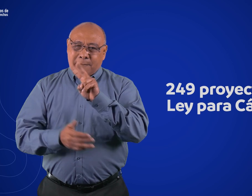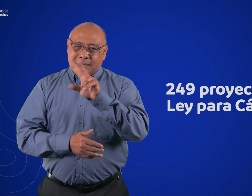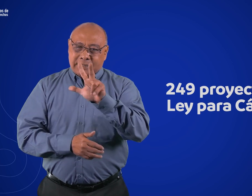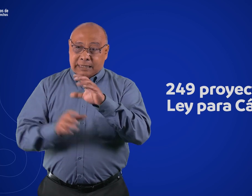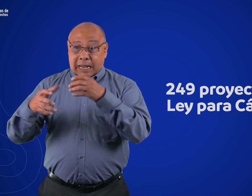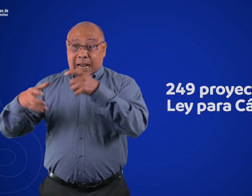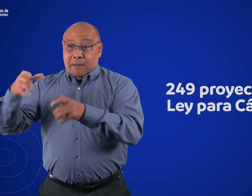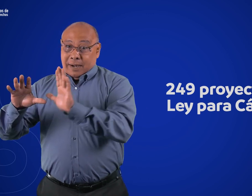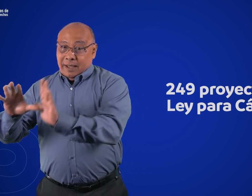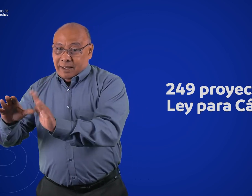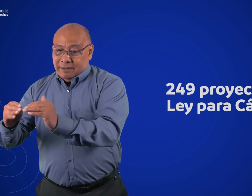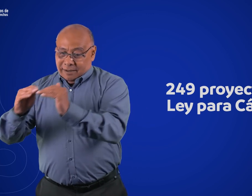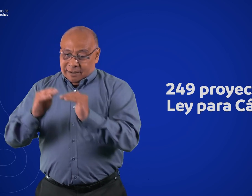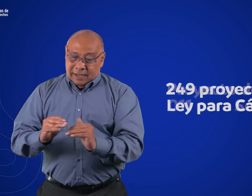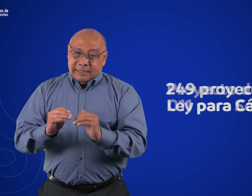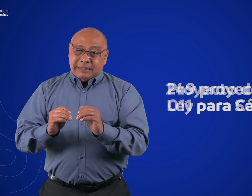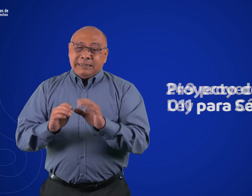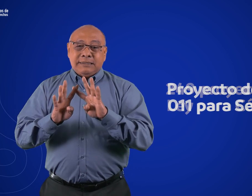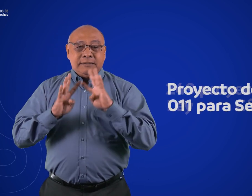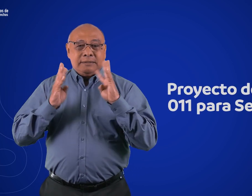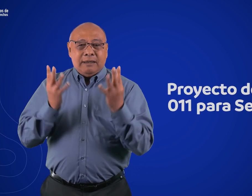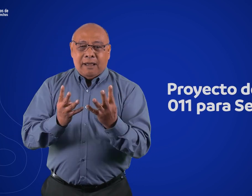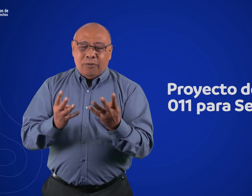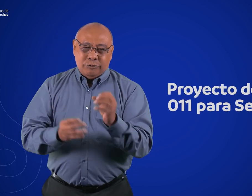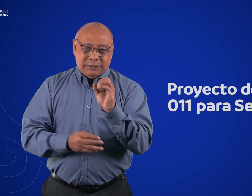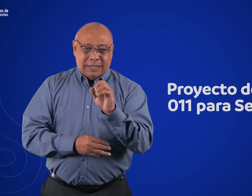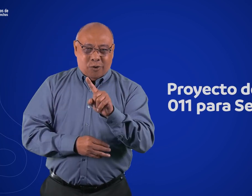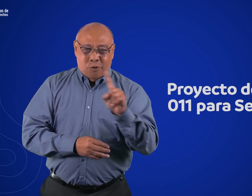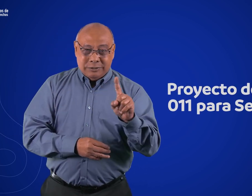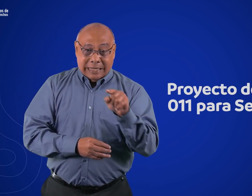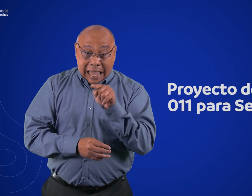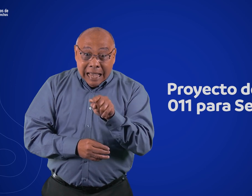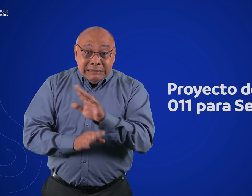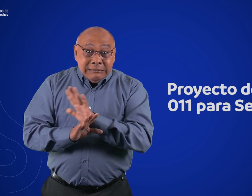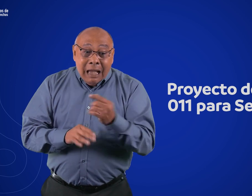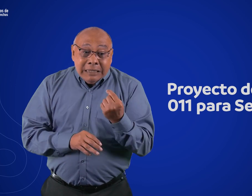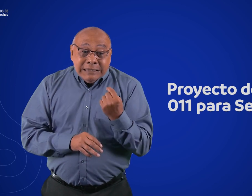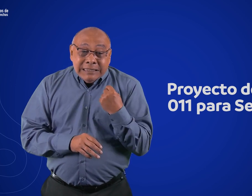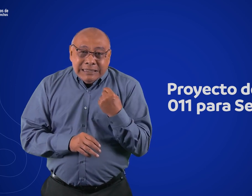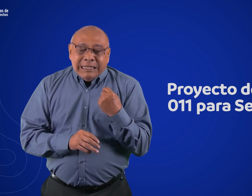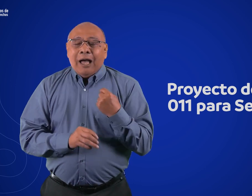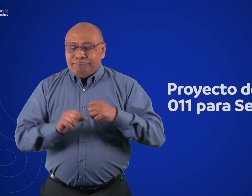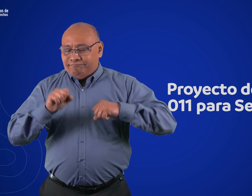Representantes. En el Senado, el 011, que hace poco fue aprobado.